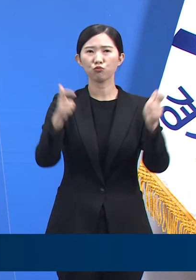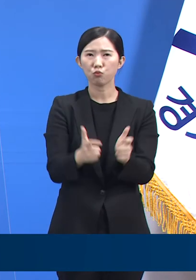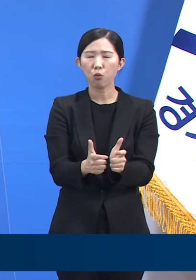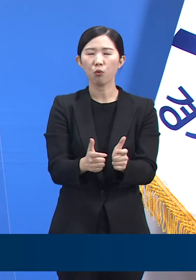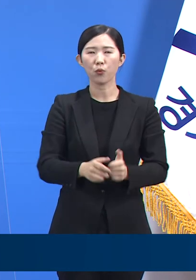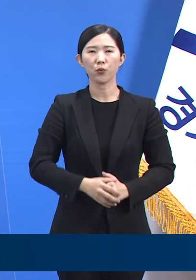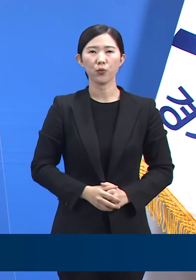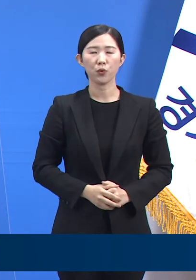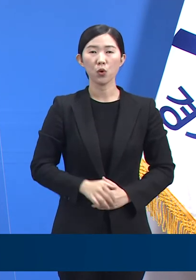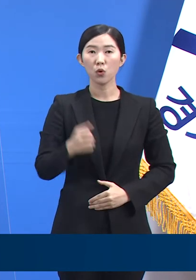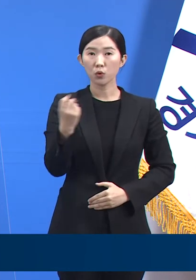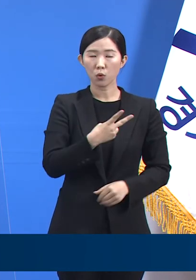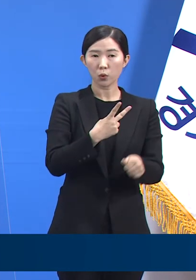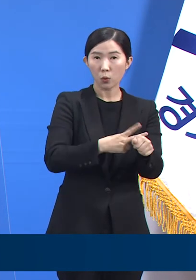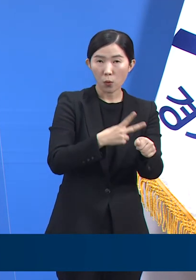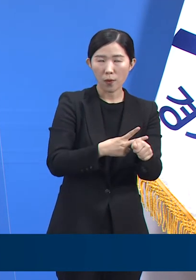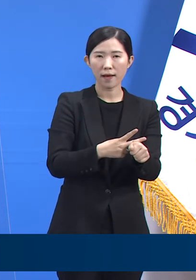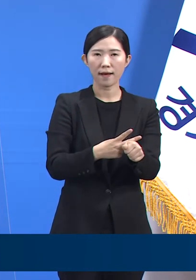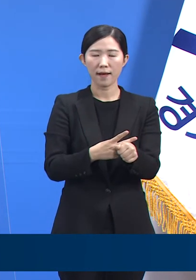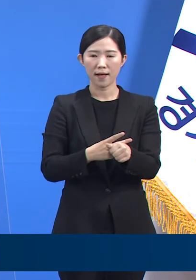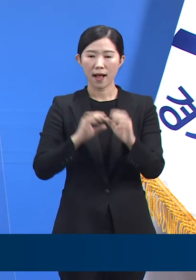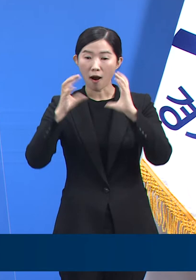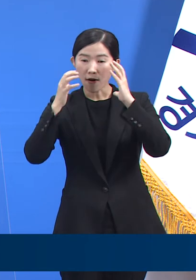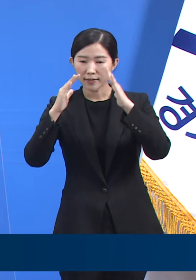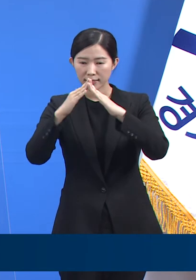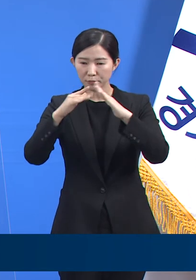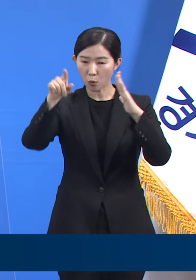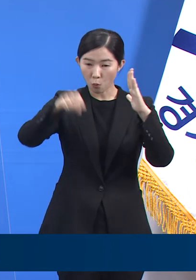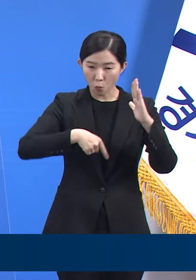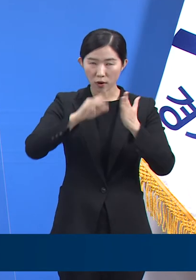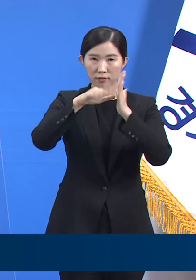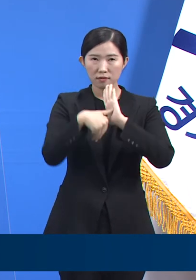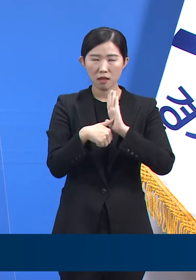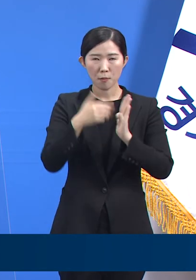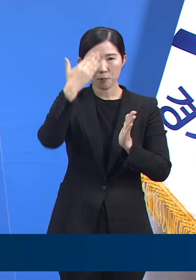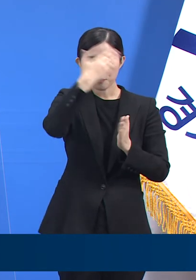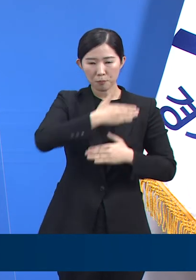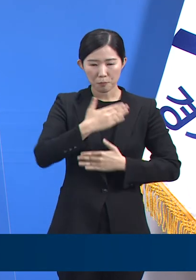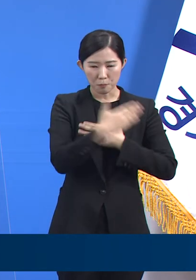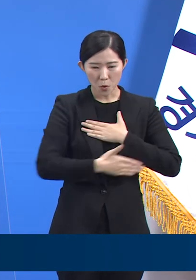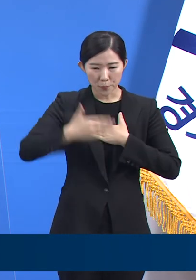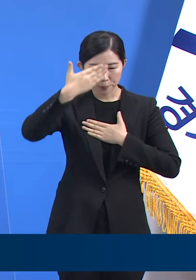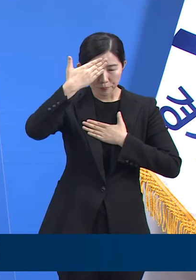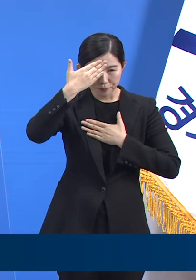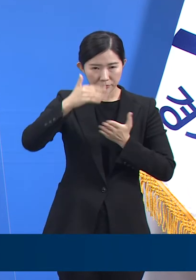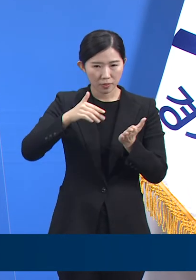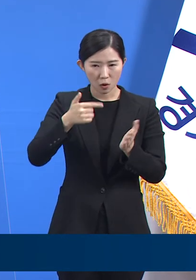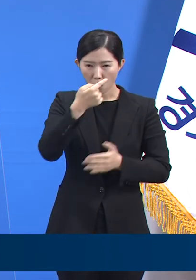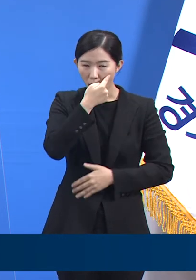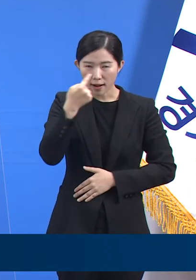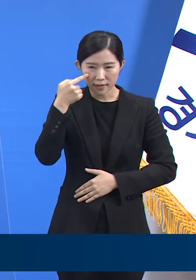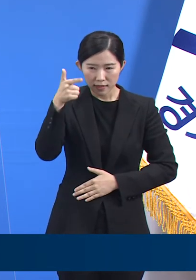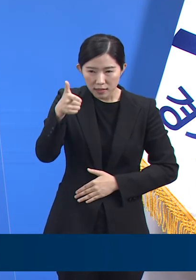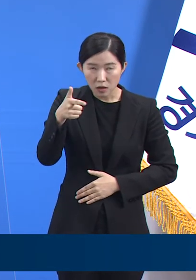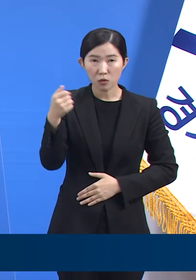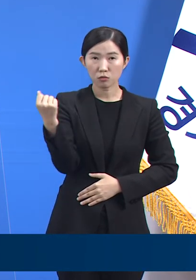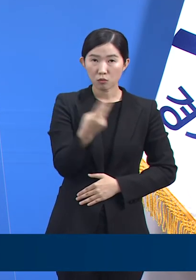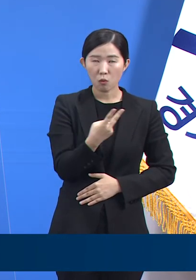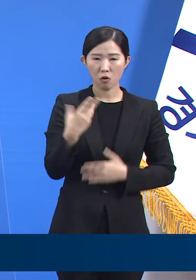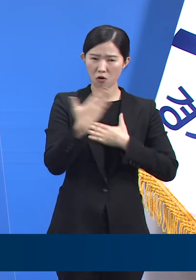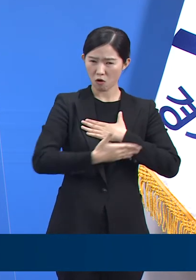또한 교사와 학생들의 등원 시 단순히 체온 측정하는 것 이상으로 건강상태 변화를 적극적으로